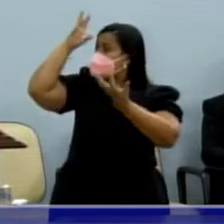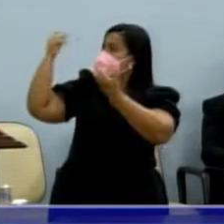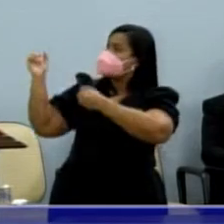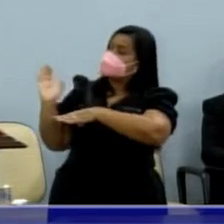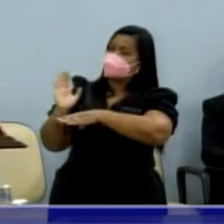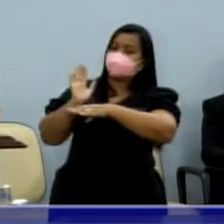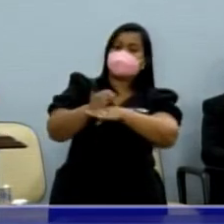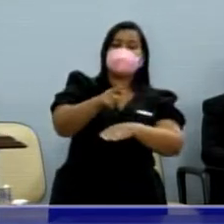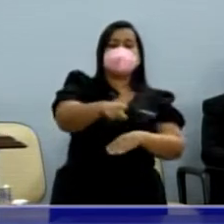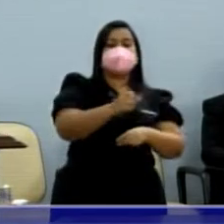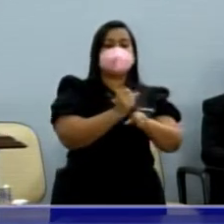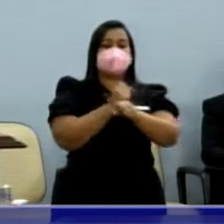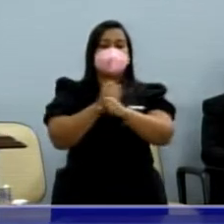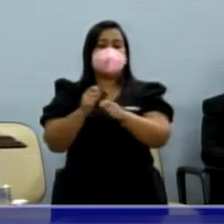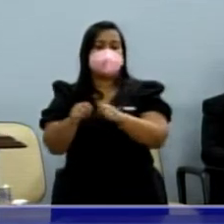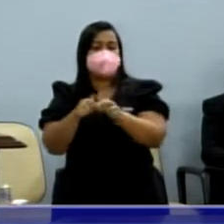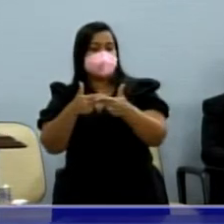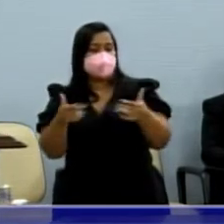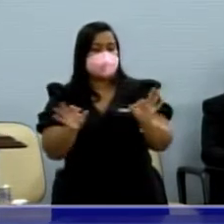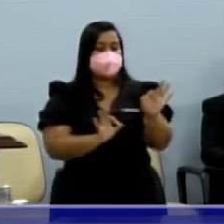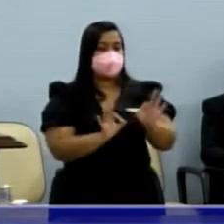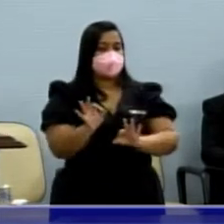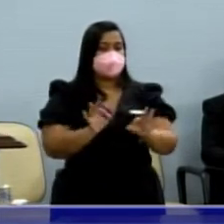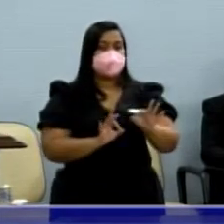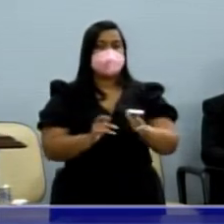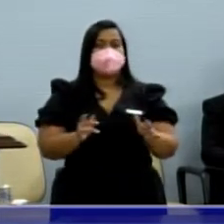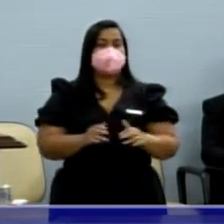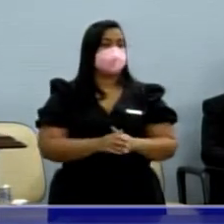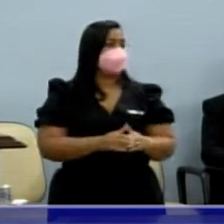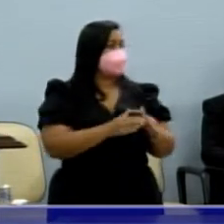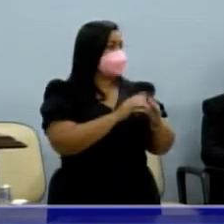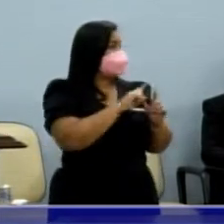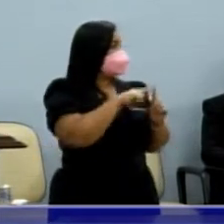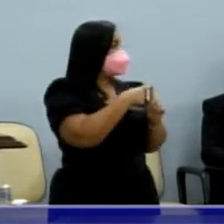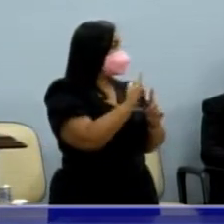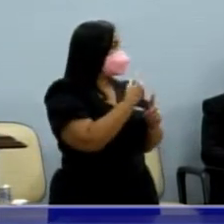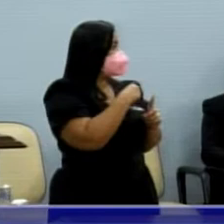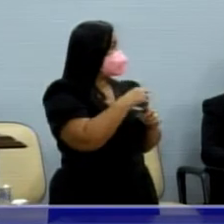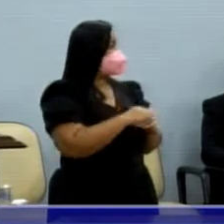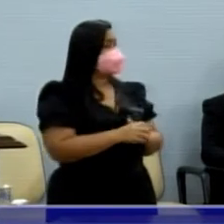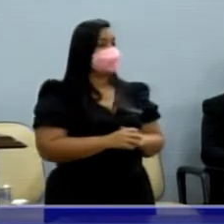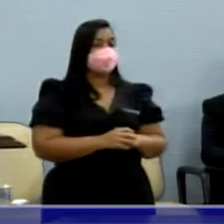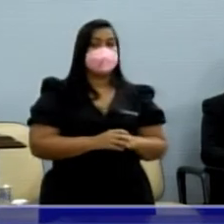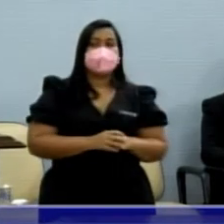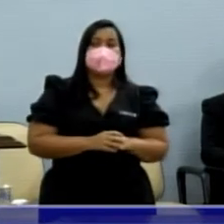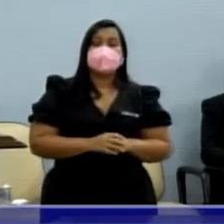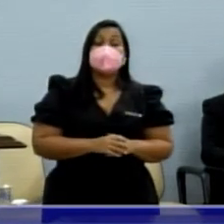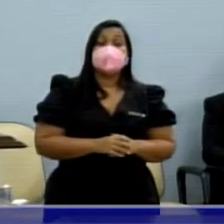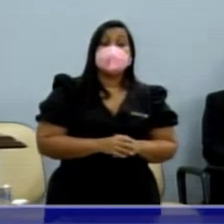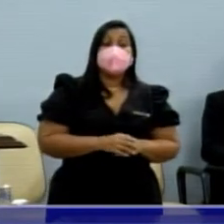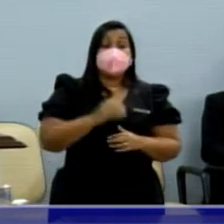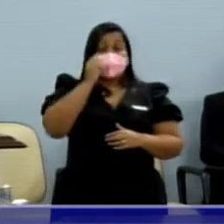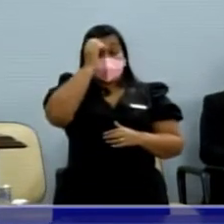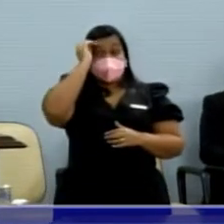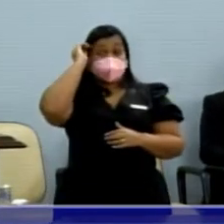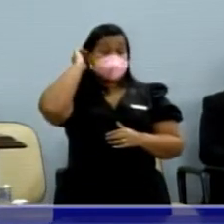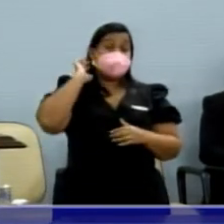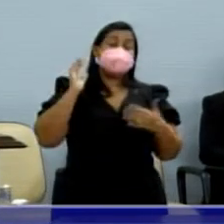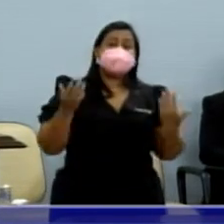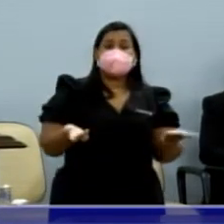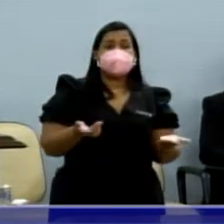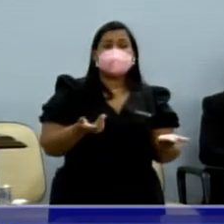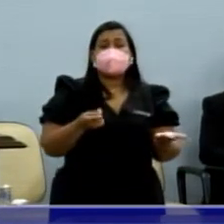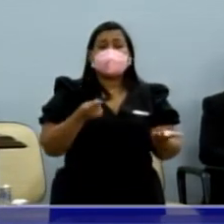na hora de cobrar... Presidente, posso mais um minutinho? Obrigado. Então, na hora de... não é